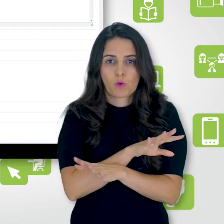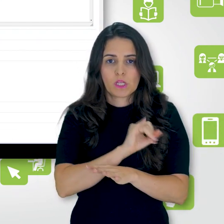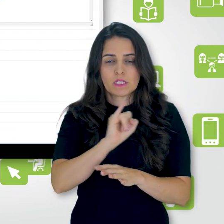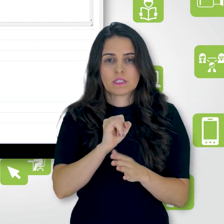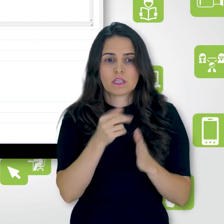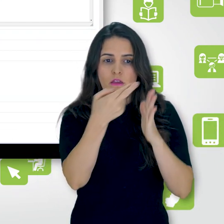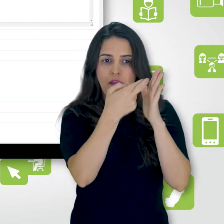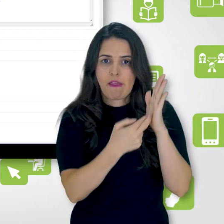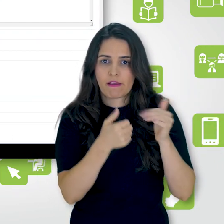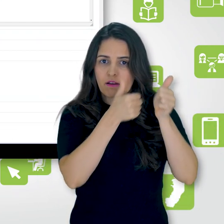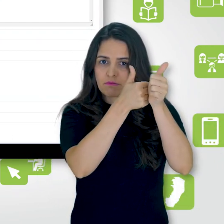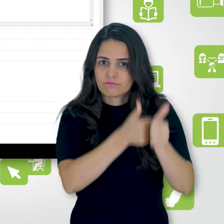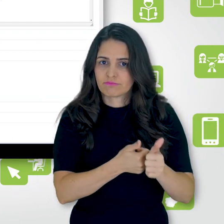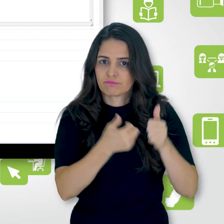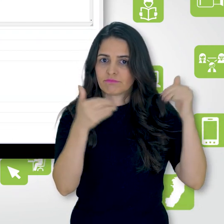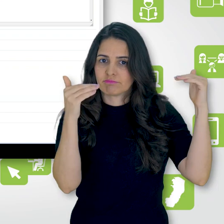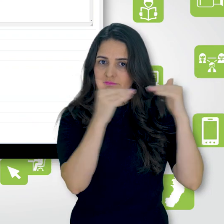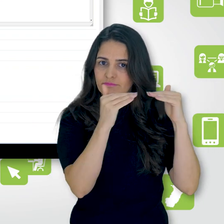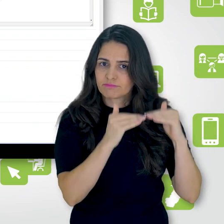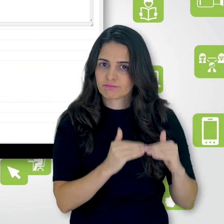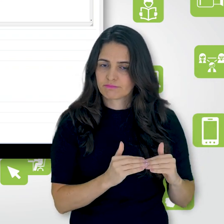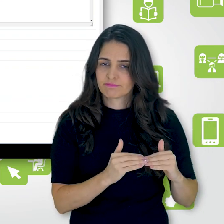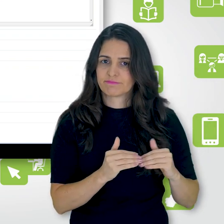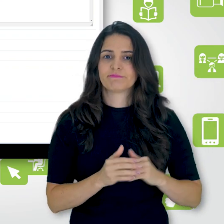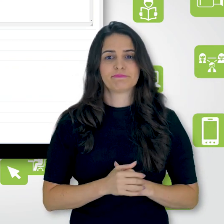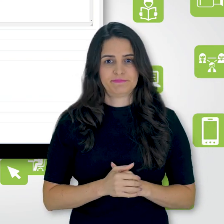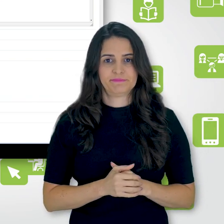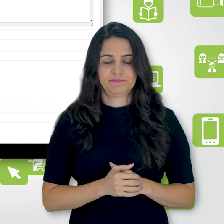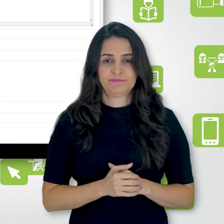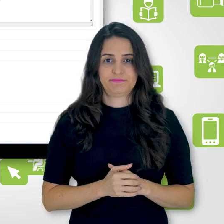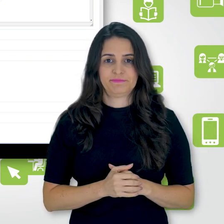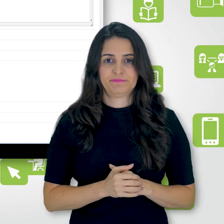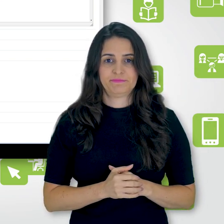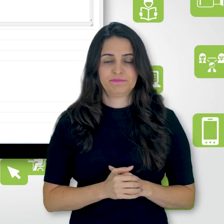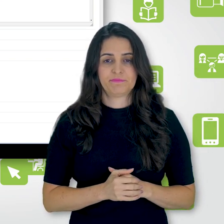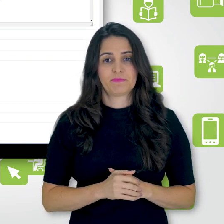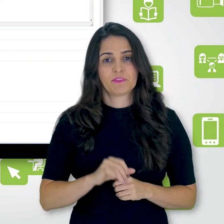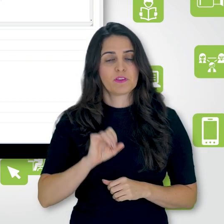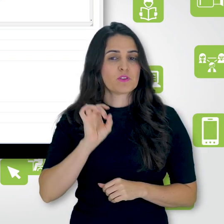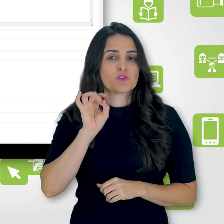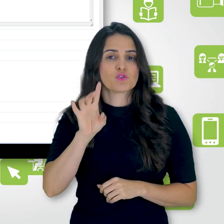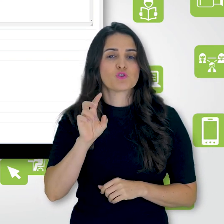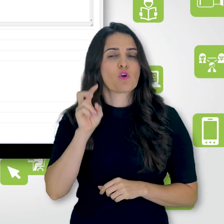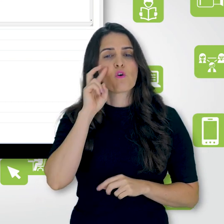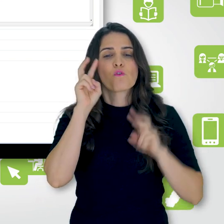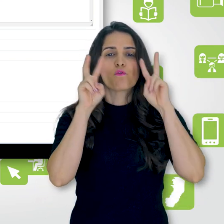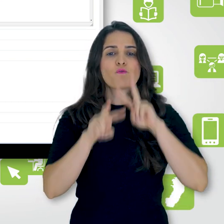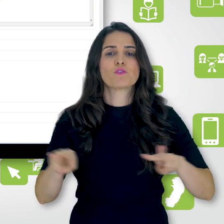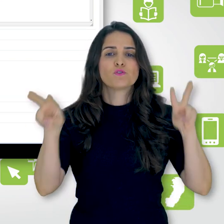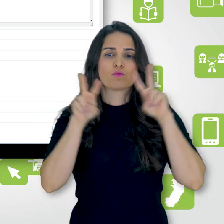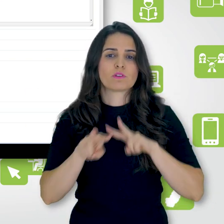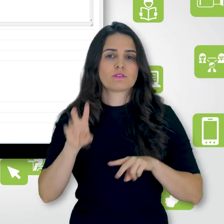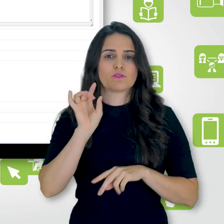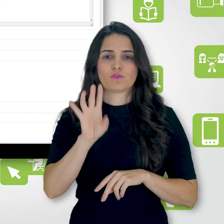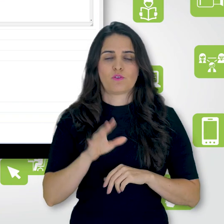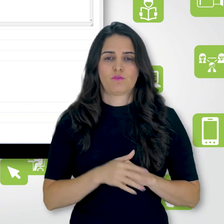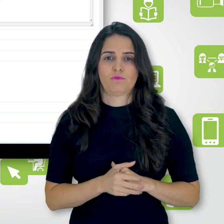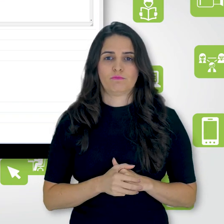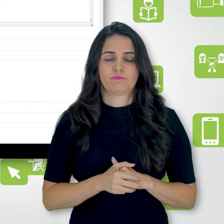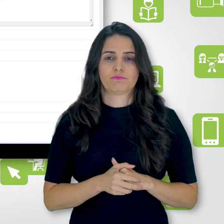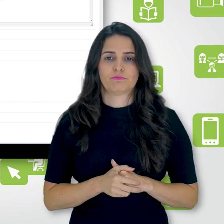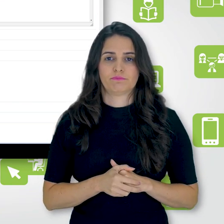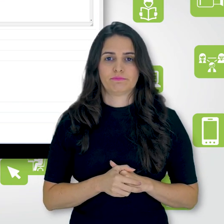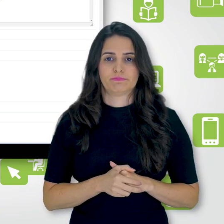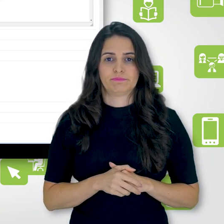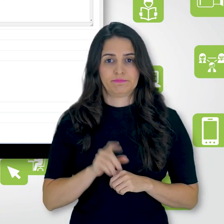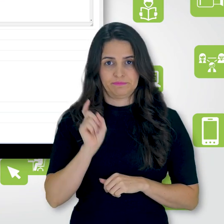forem satisfeitas. Neste caso aqui é uma página, eu só tenho, então, a opção de visualização. Então, eu vou marcar aqui a